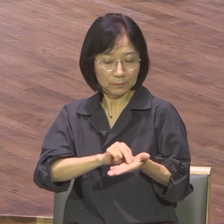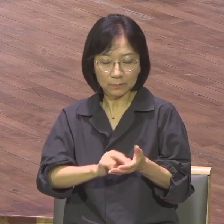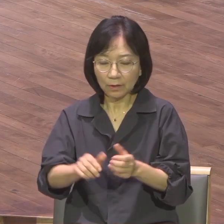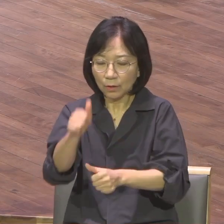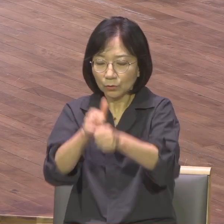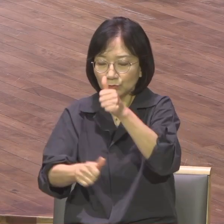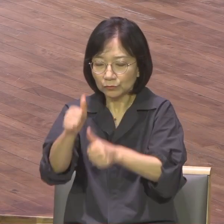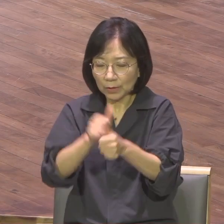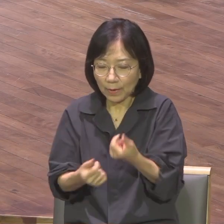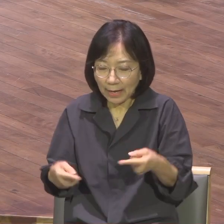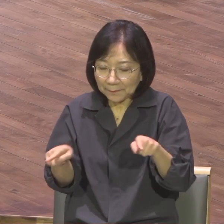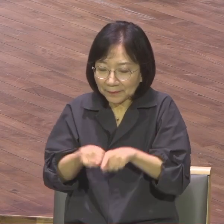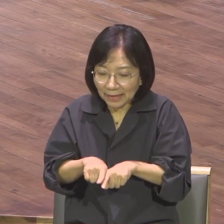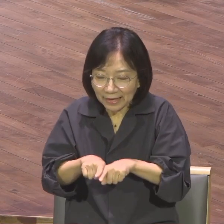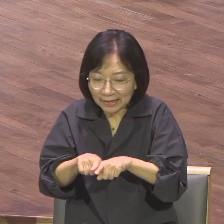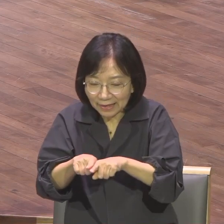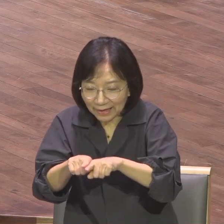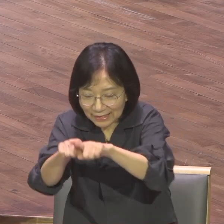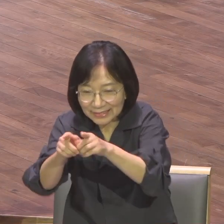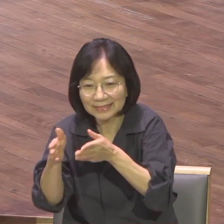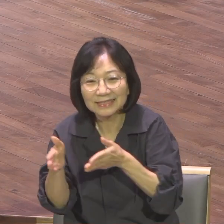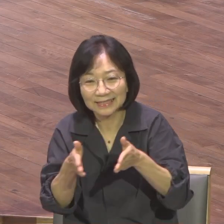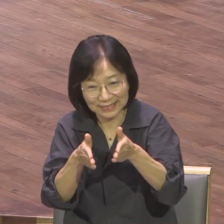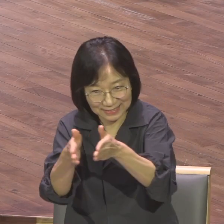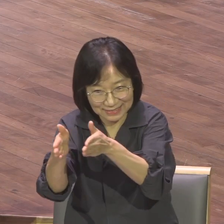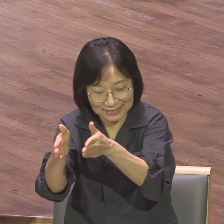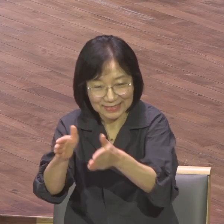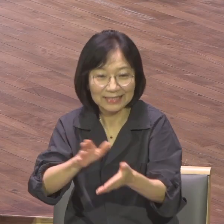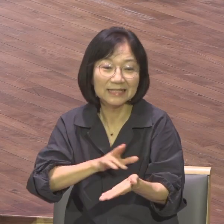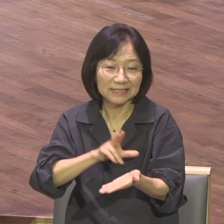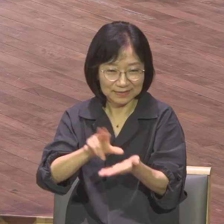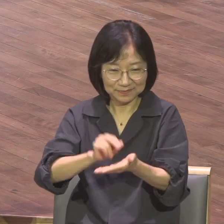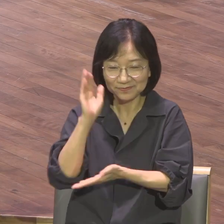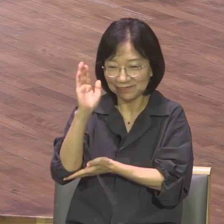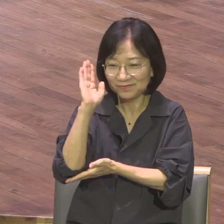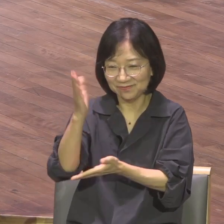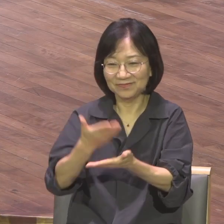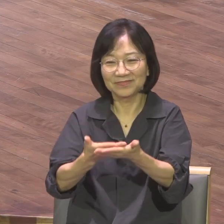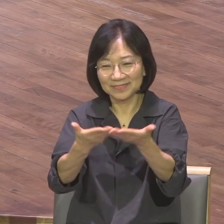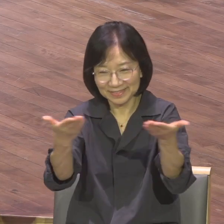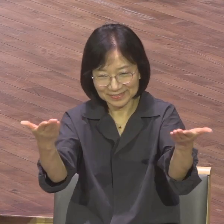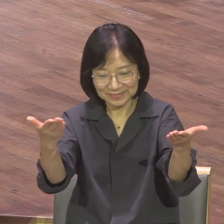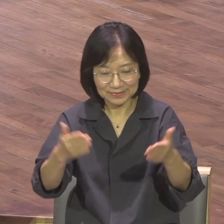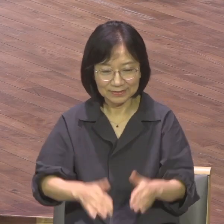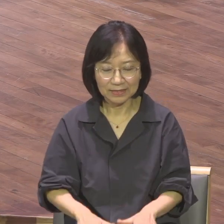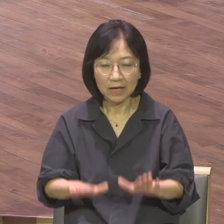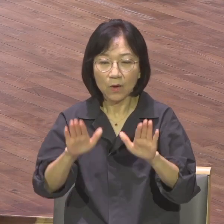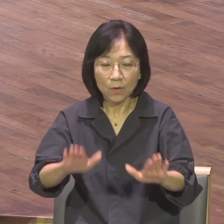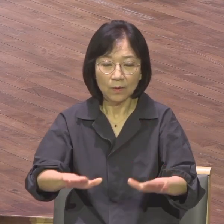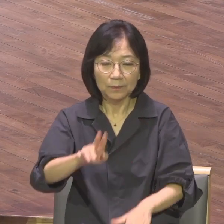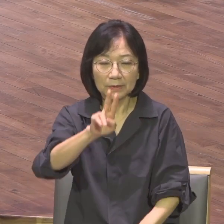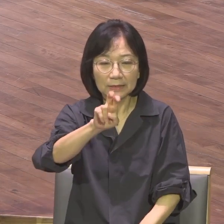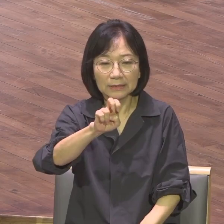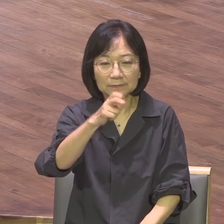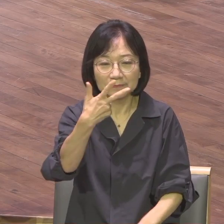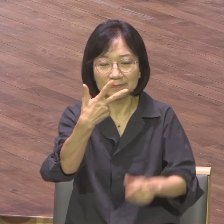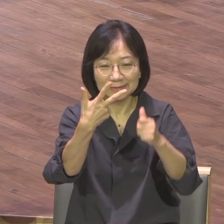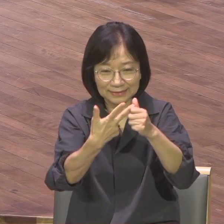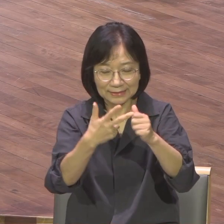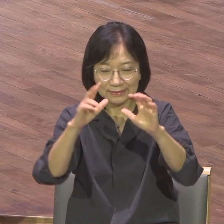길이란 제목으로 함께 말씀을 나누도록 하겠습니다. 제 27차 세계 랩몬트 대회가 코로나